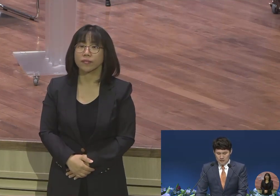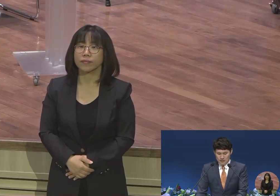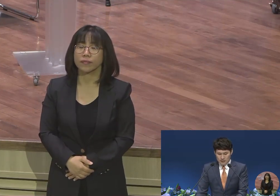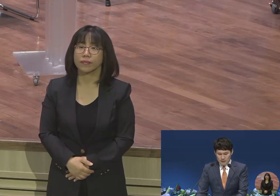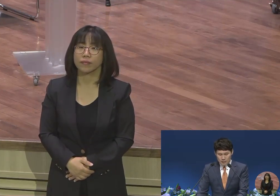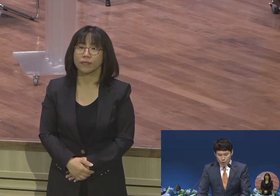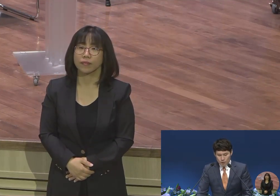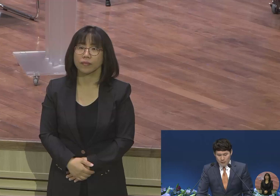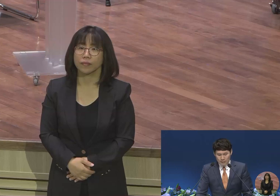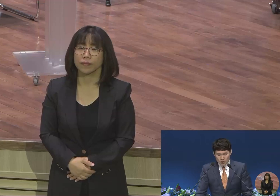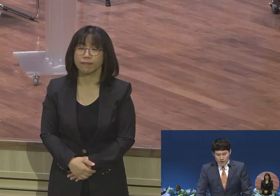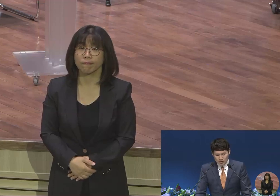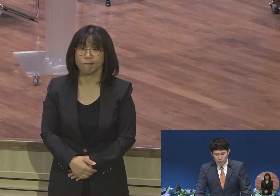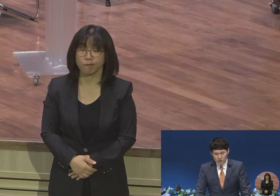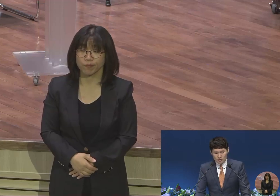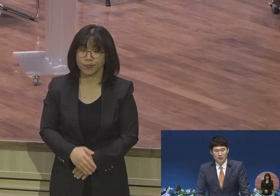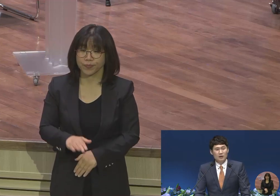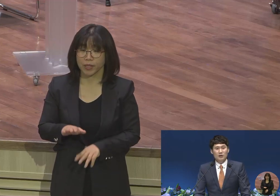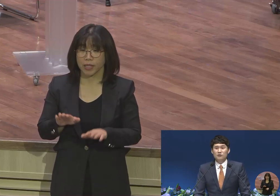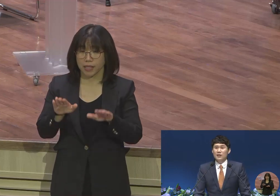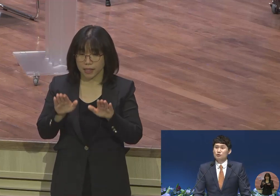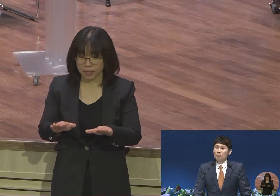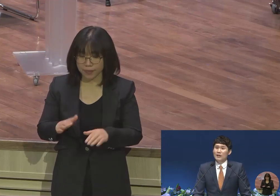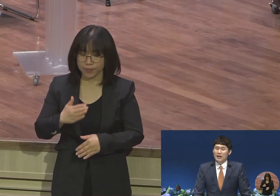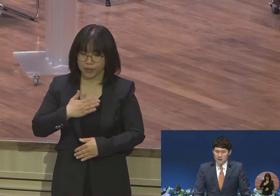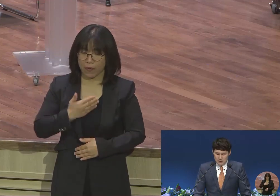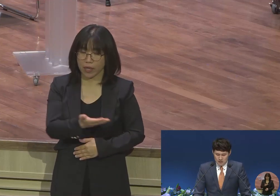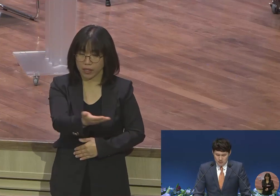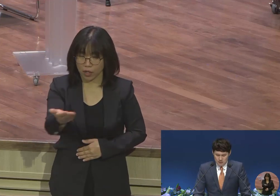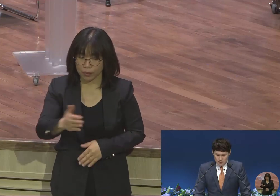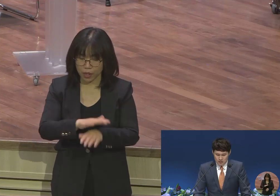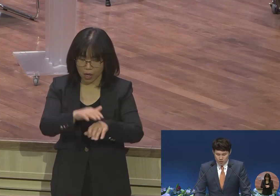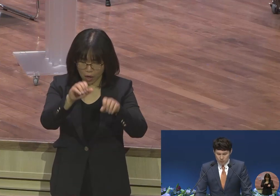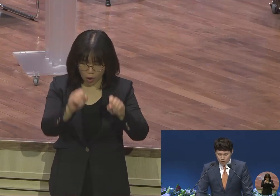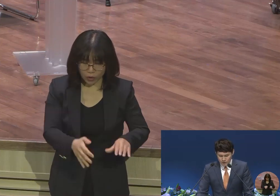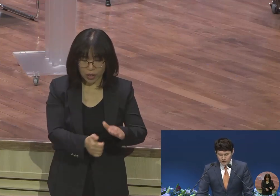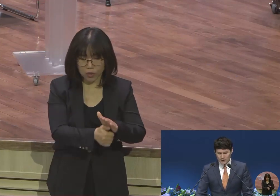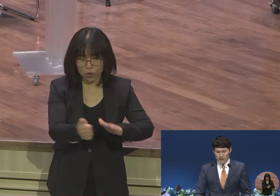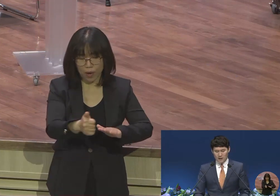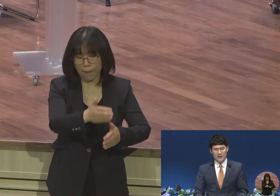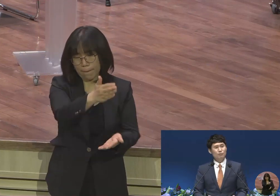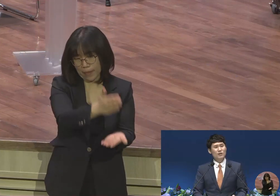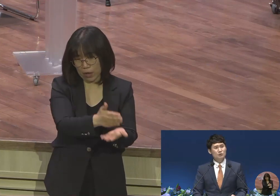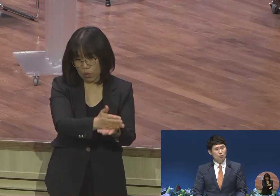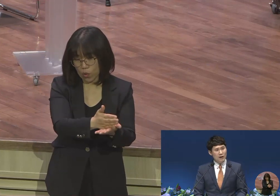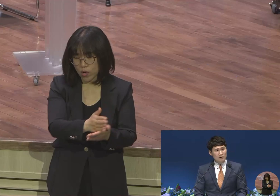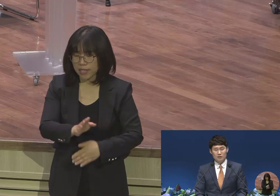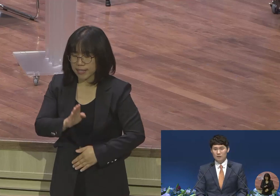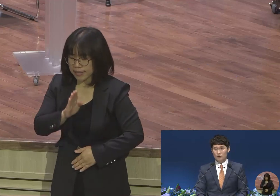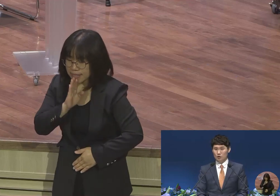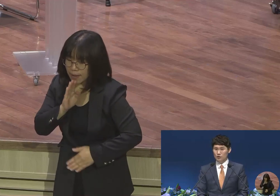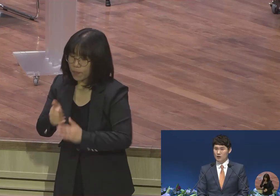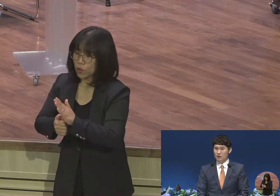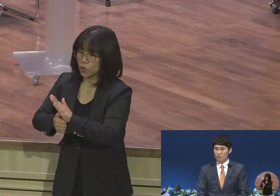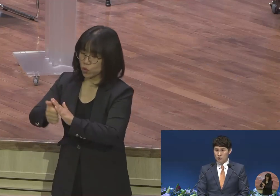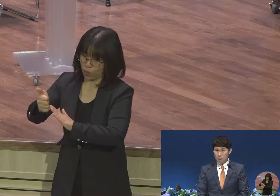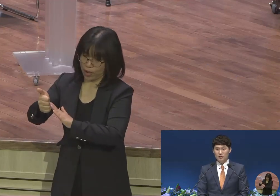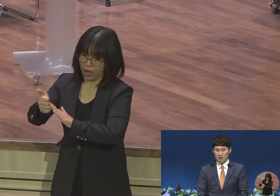그렇다면 오늘 밤에 저와 여러분들은 헛된 소망이 아닌 두 번째 참된 소망을 여러분이 붙잡으시길